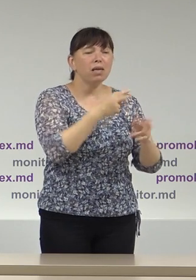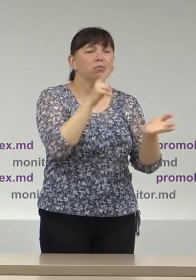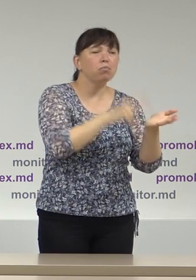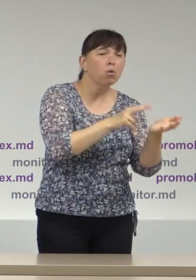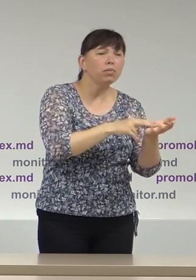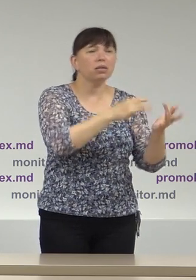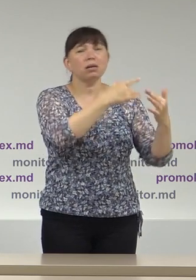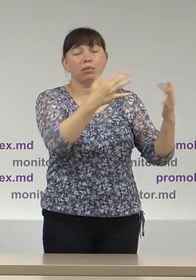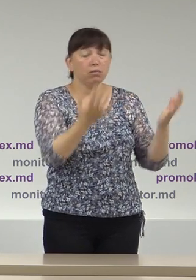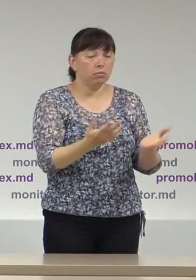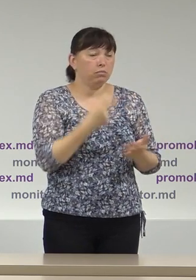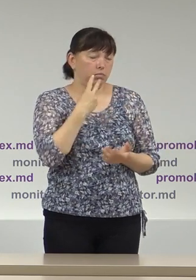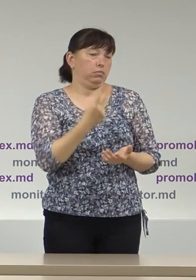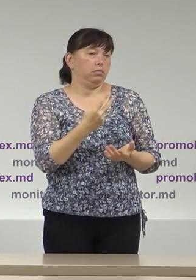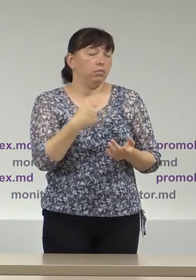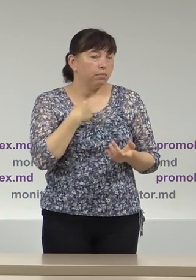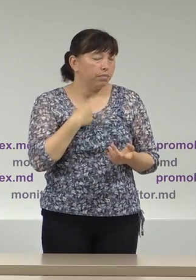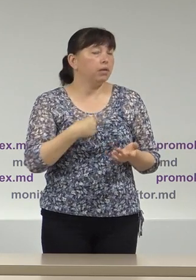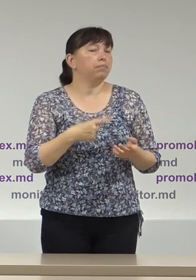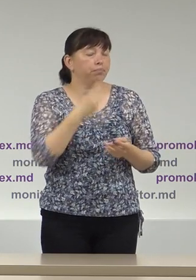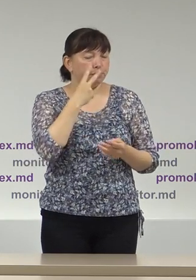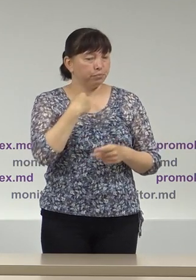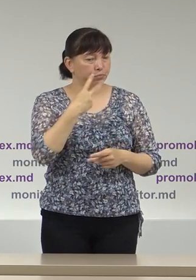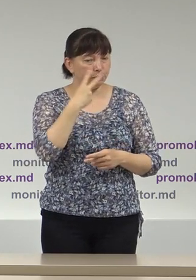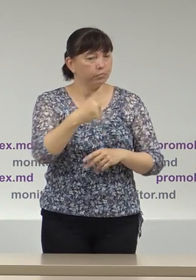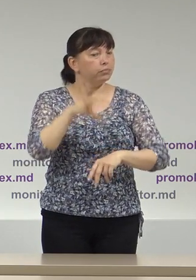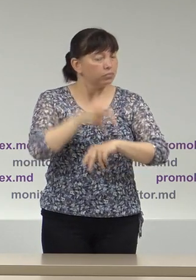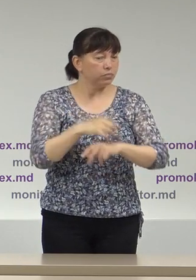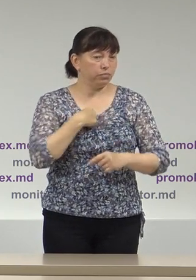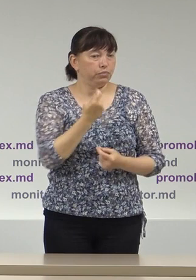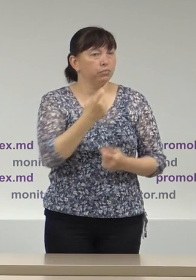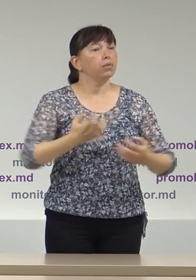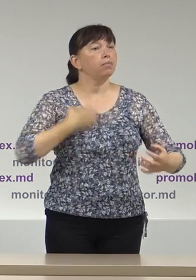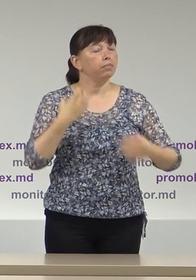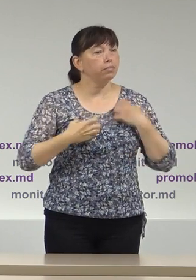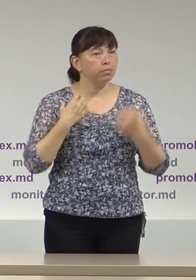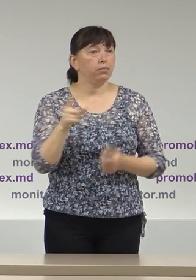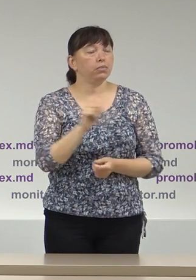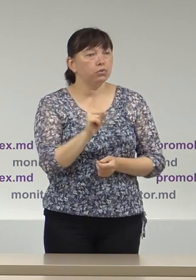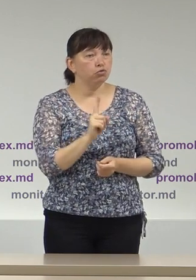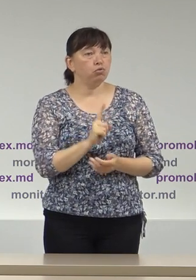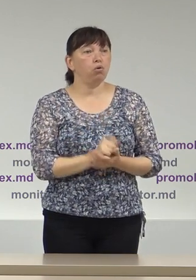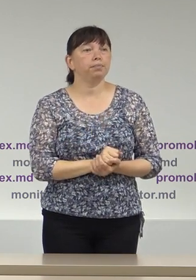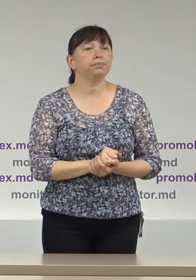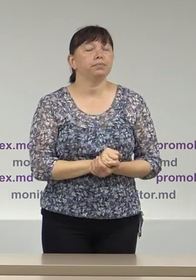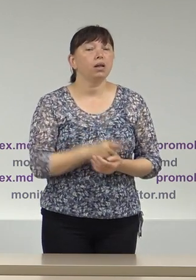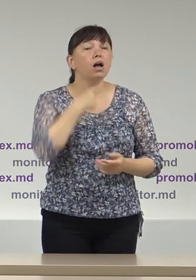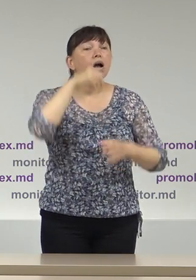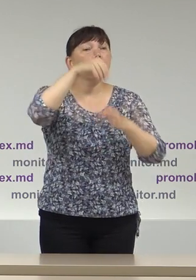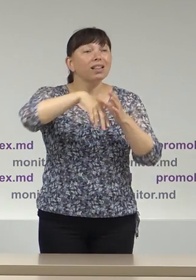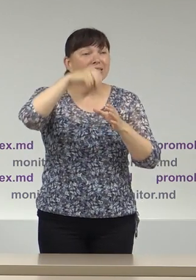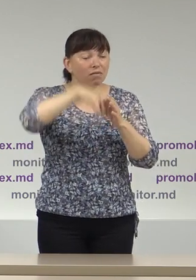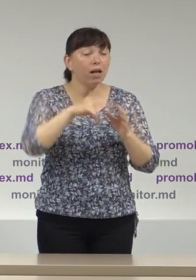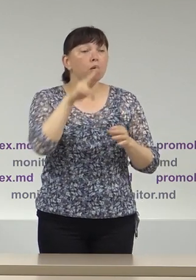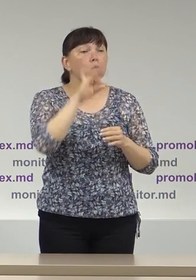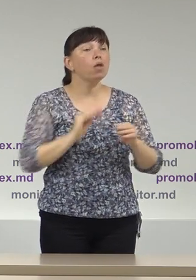reședință. În context, reiterăm observația noastră și îngrijorarea că votarea pe liste